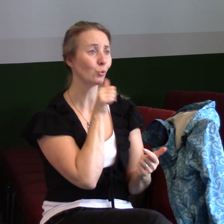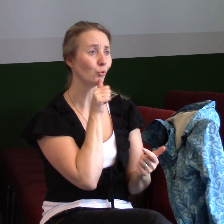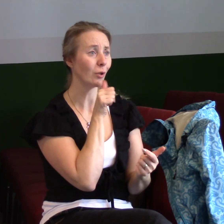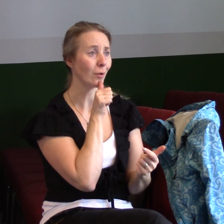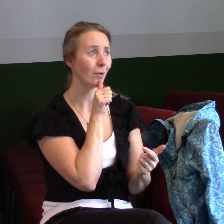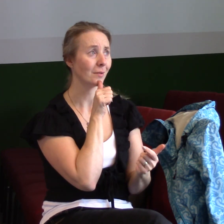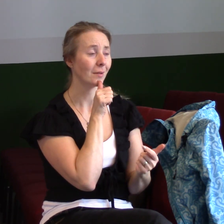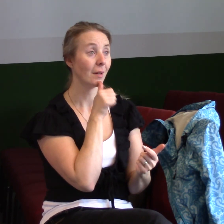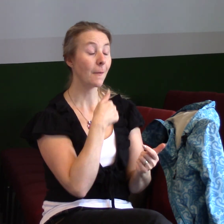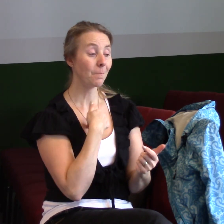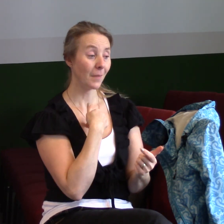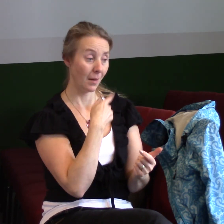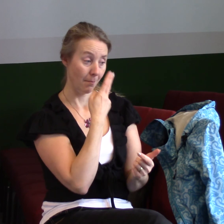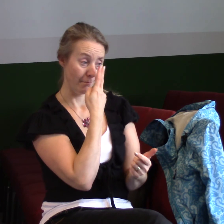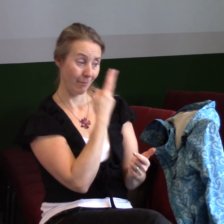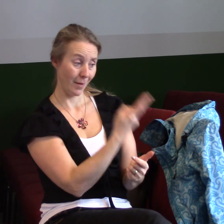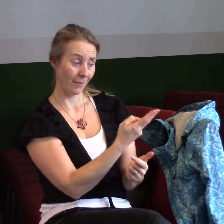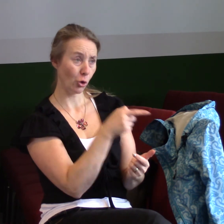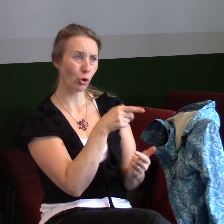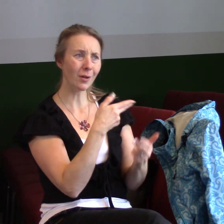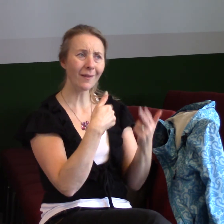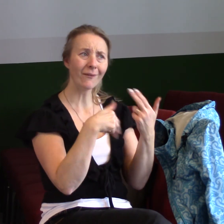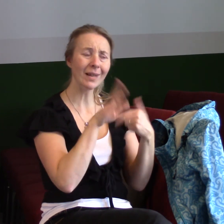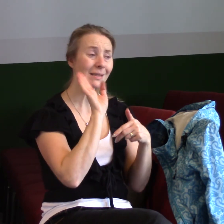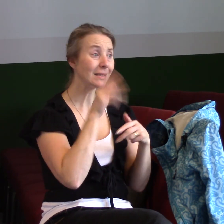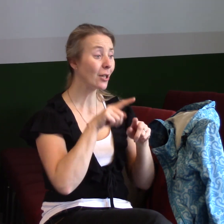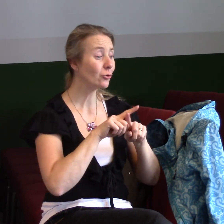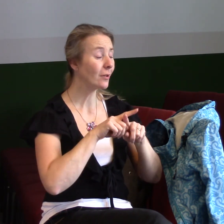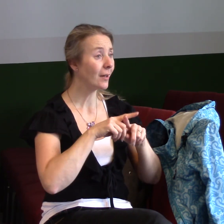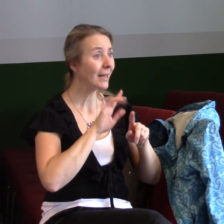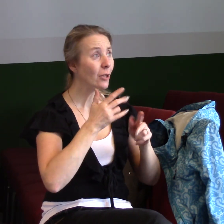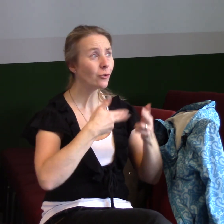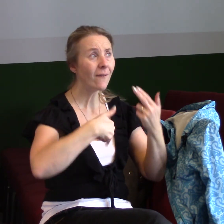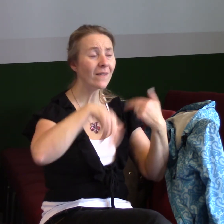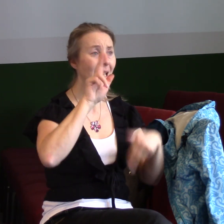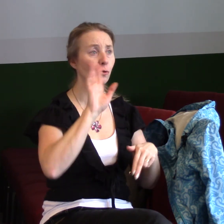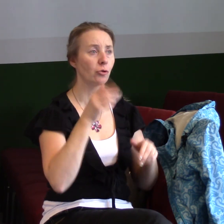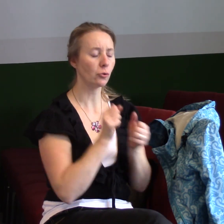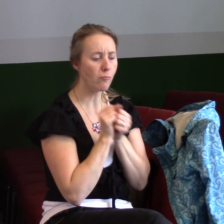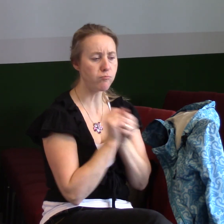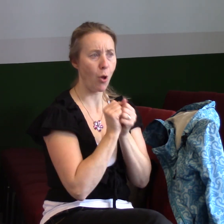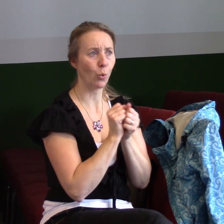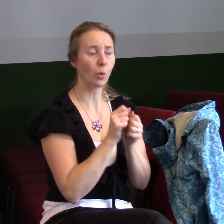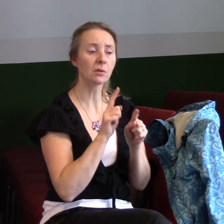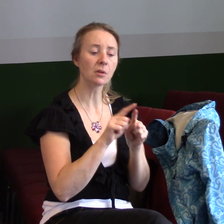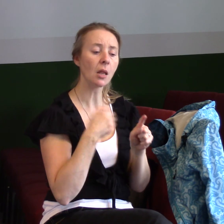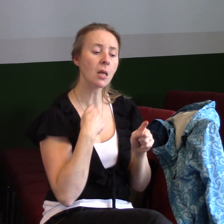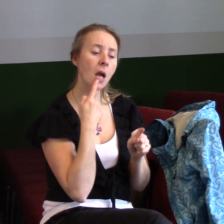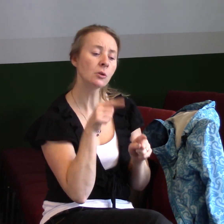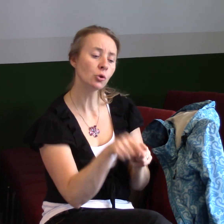z mého pohledu možná ještě mnohem větší než to, že ty si vybojuješ věci, aby se staly, jak potřebuješ a jak chceš, aby se staly.